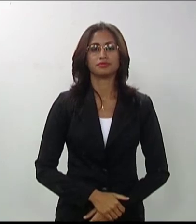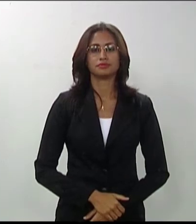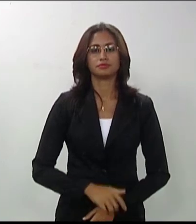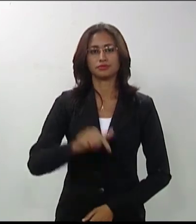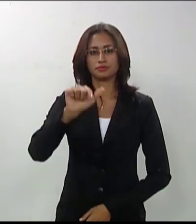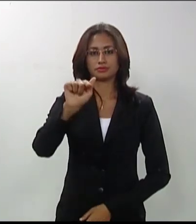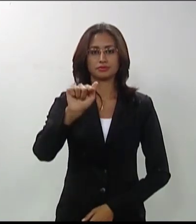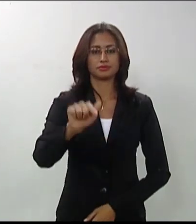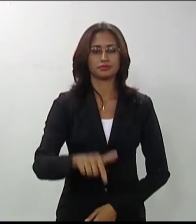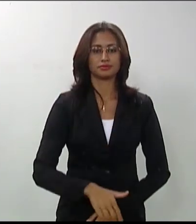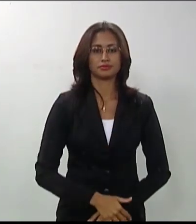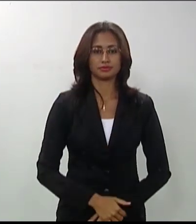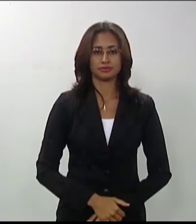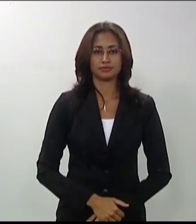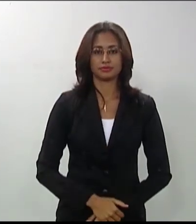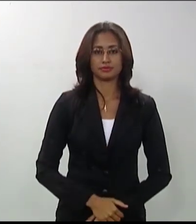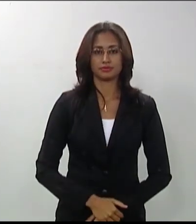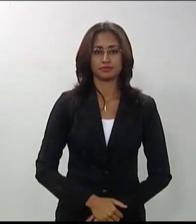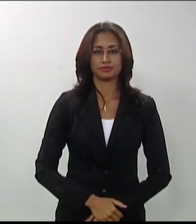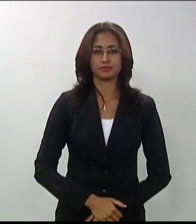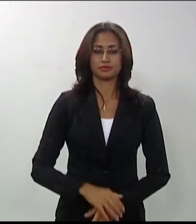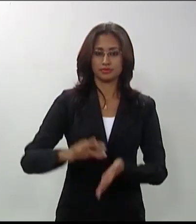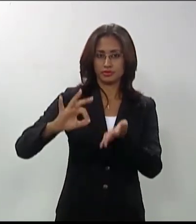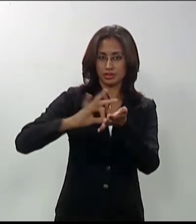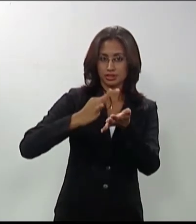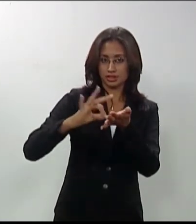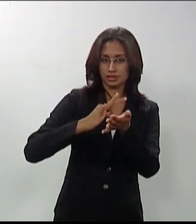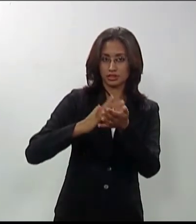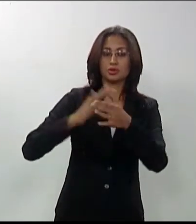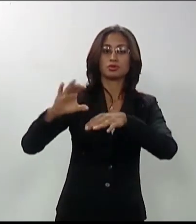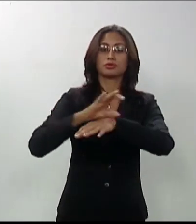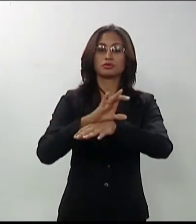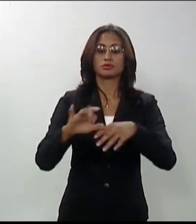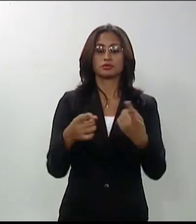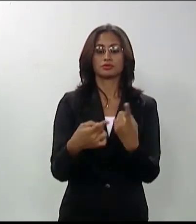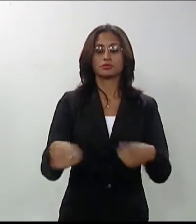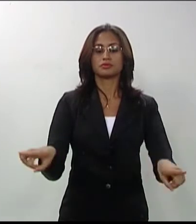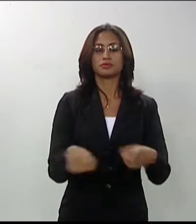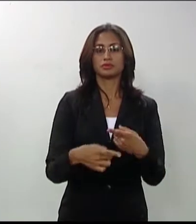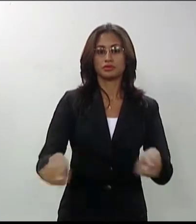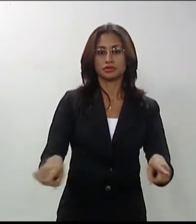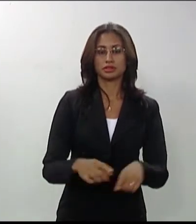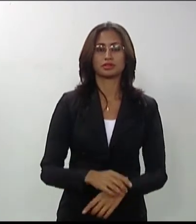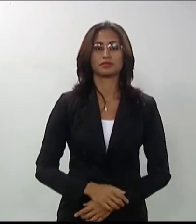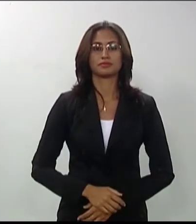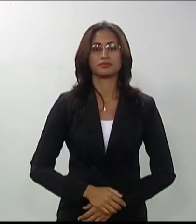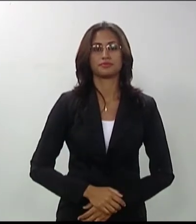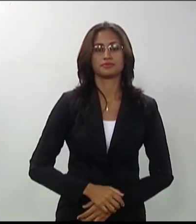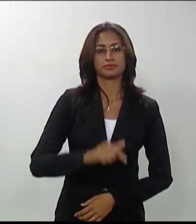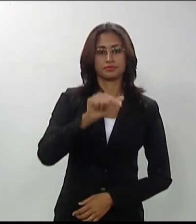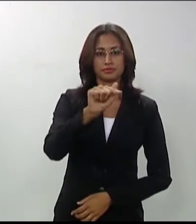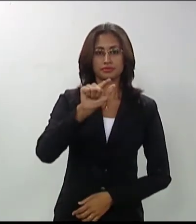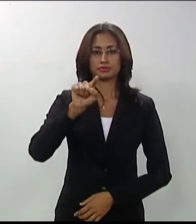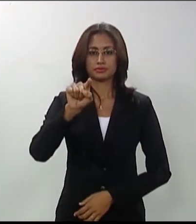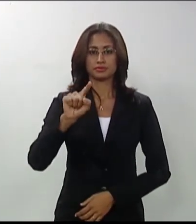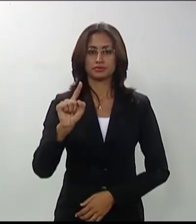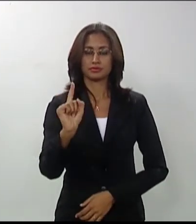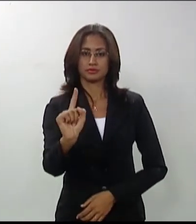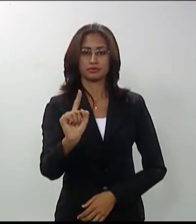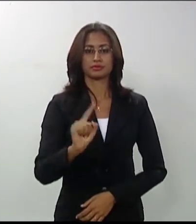Número 7. Dá a inscrição para o curso de música. 7.1. O interessado pelo curso de música deverá